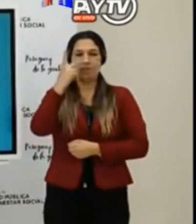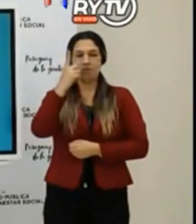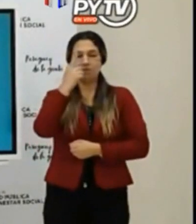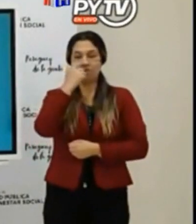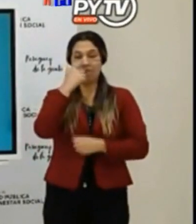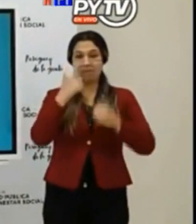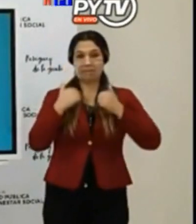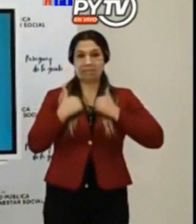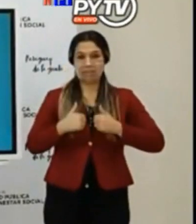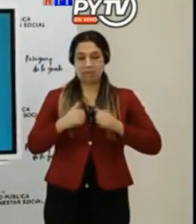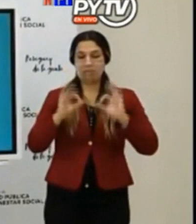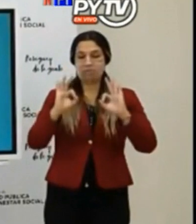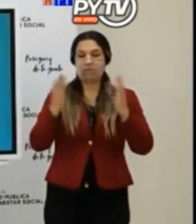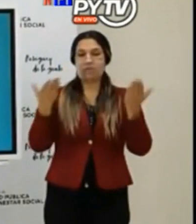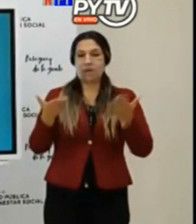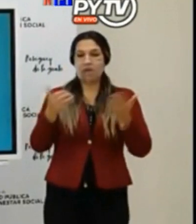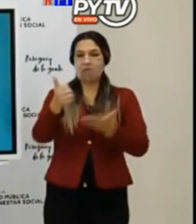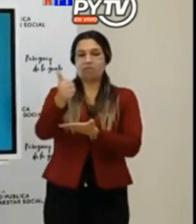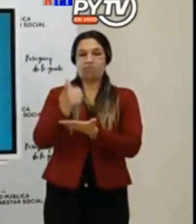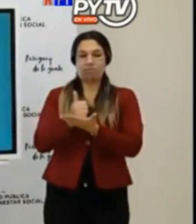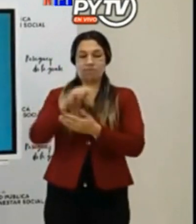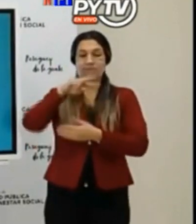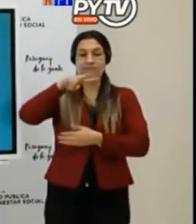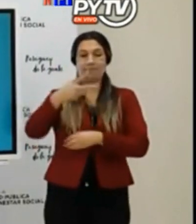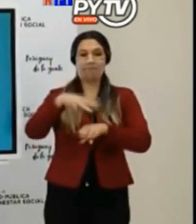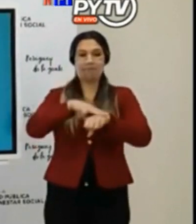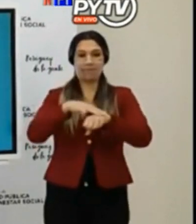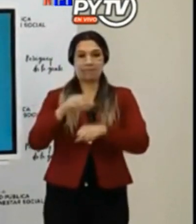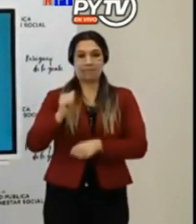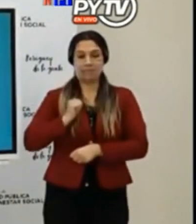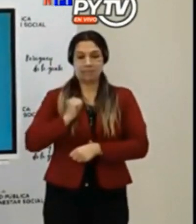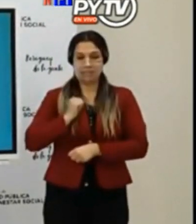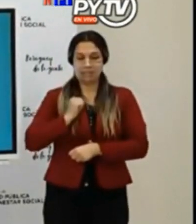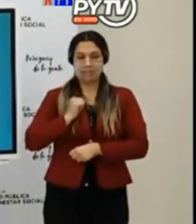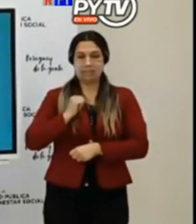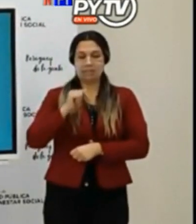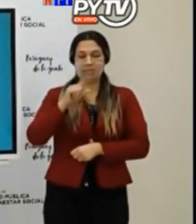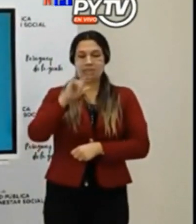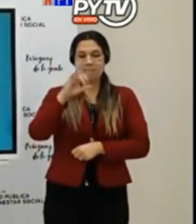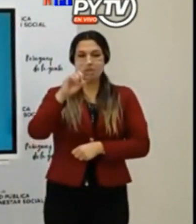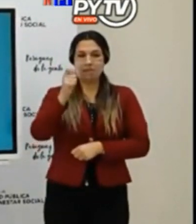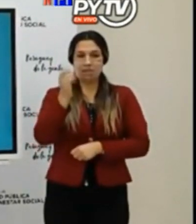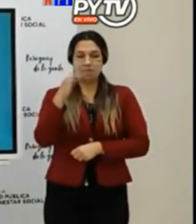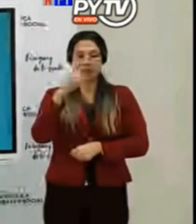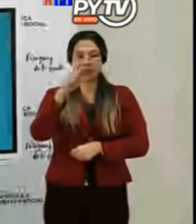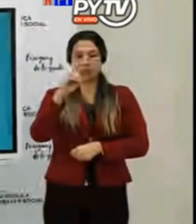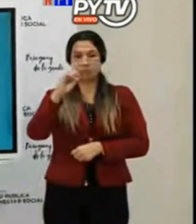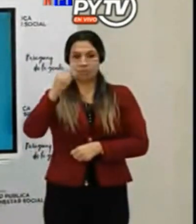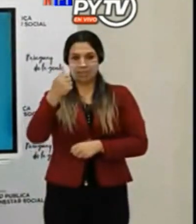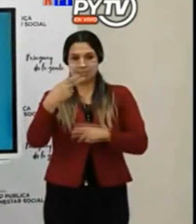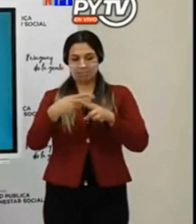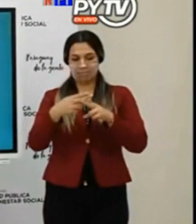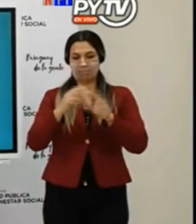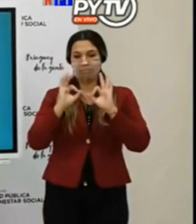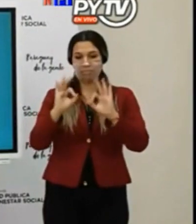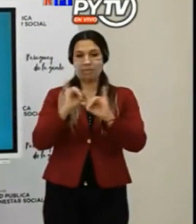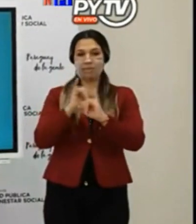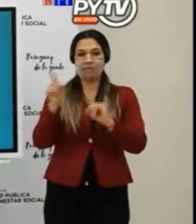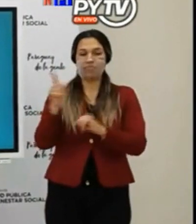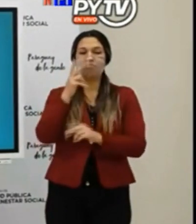Vigilancia de la Salud. Seguidamente damos paso a la señora viceministra de Rectoría y Vigilancia de la Salud, doctora Lida Sosa, quien a continuación